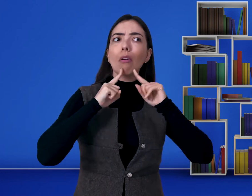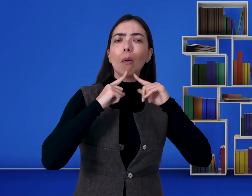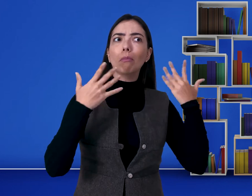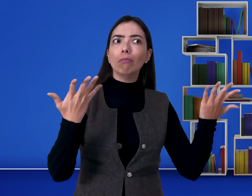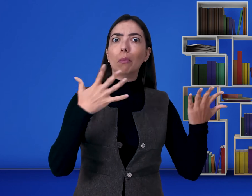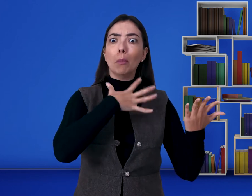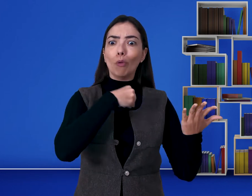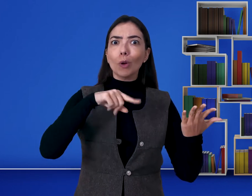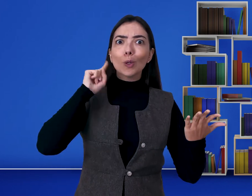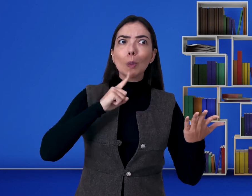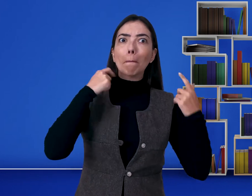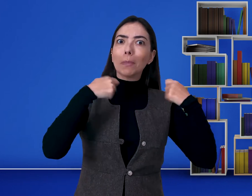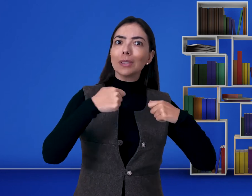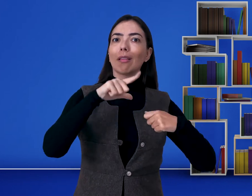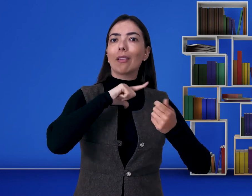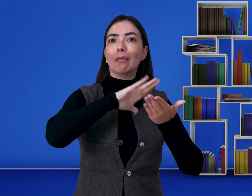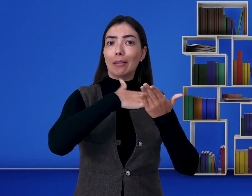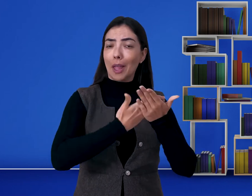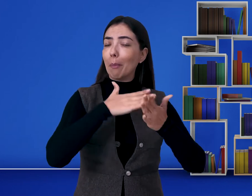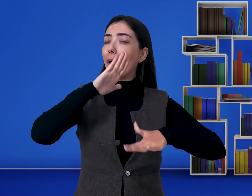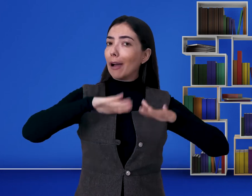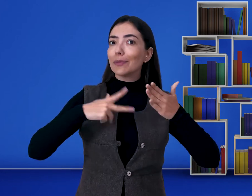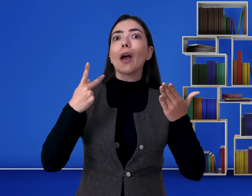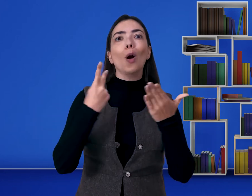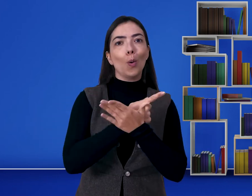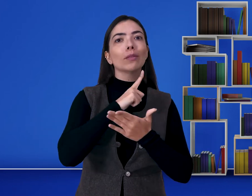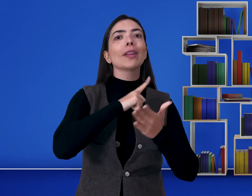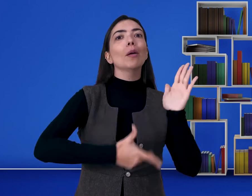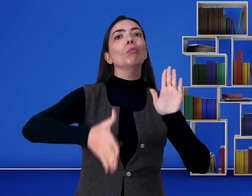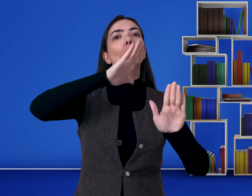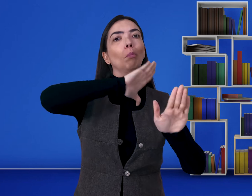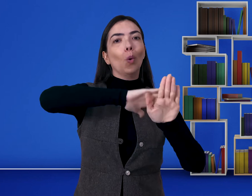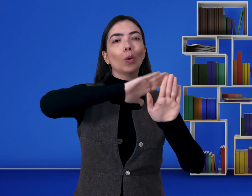possuem direito de reclamar, porque o surdo terá direito a ter intérprete.